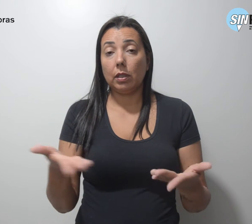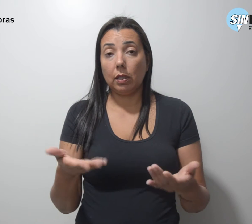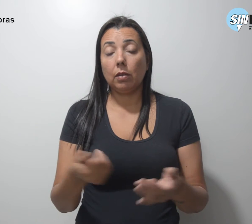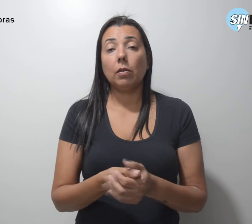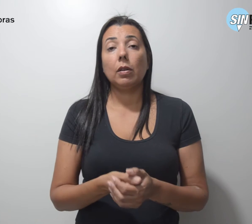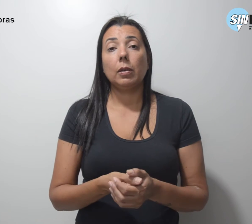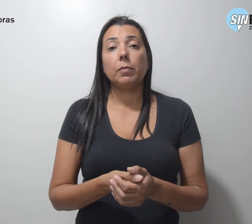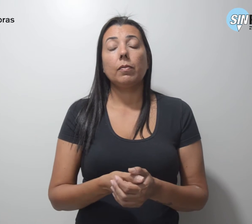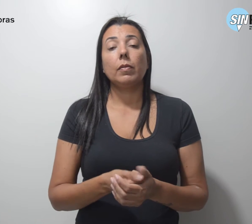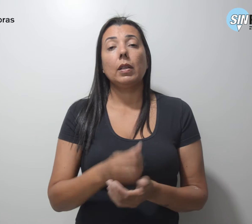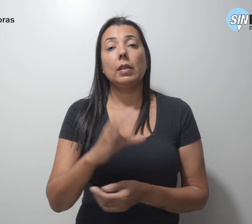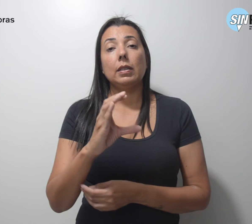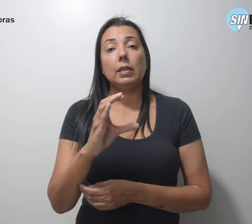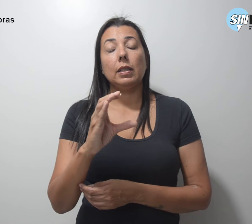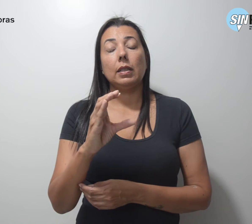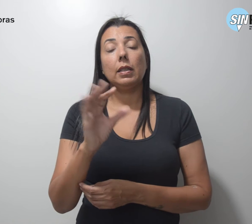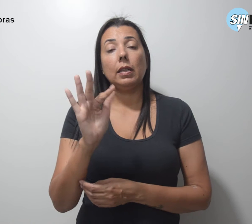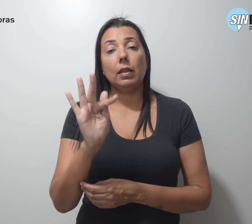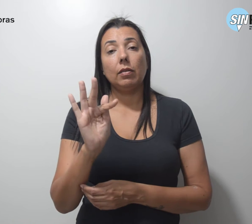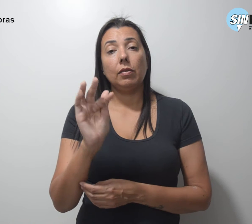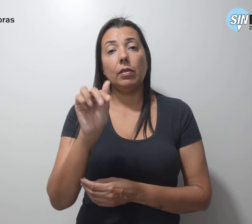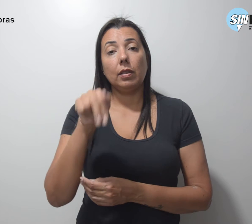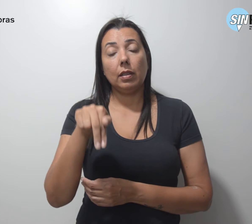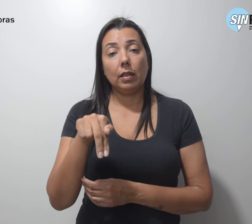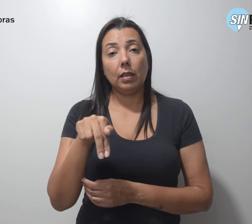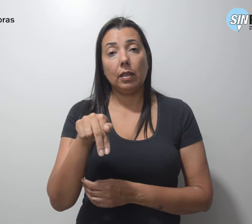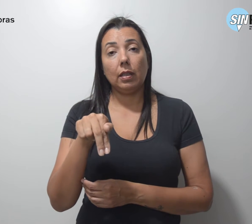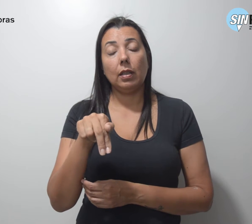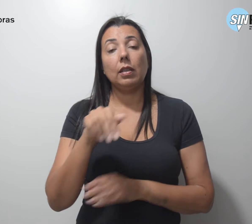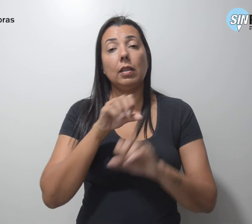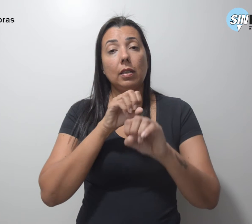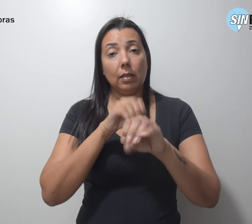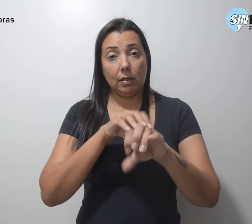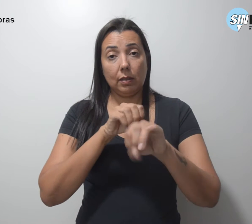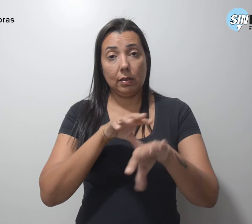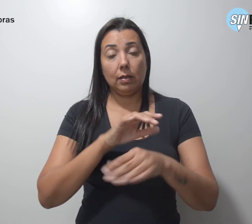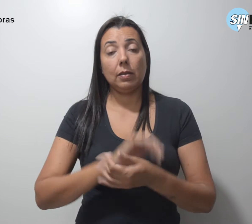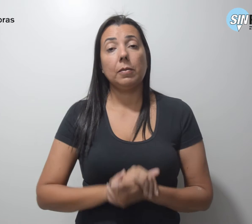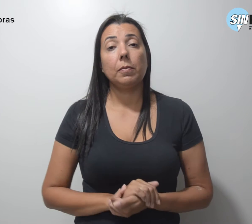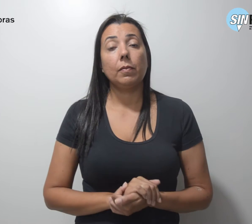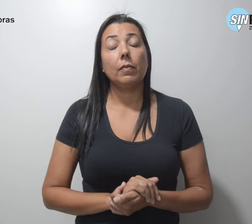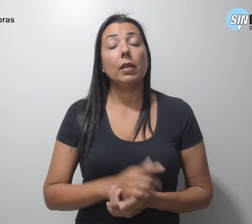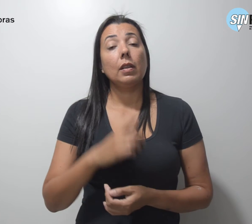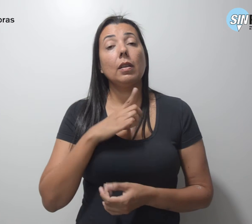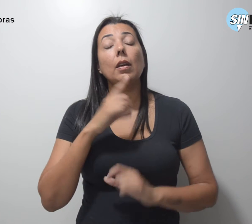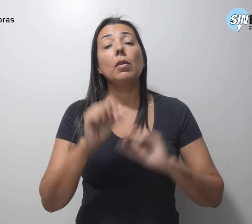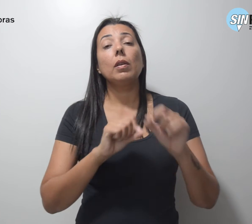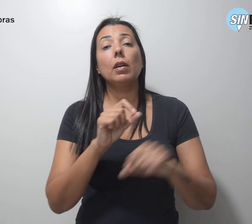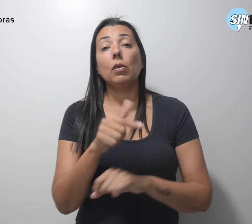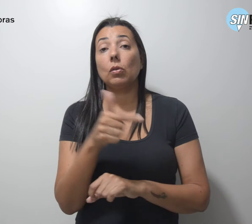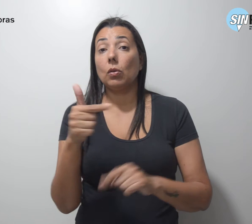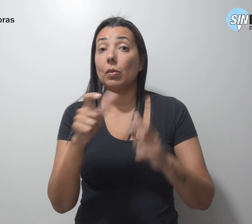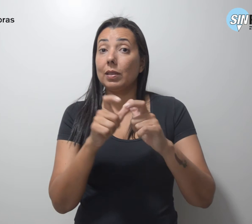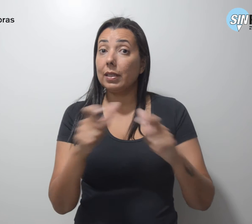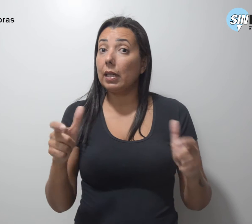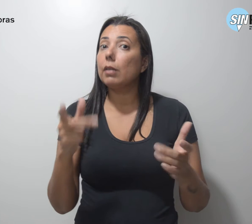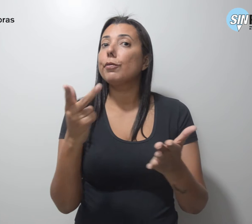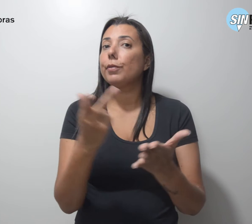Confederação Nacional dos Trabalhadores em Educação aborda os dois grandes acontecimentos